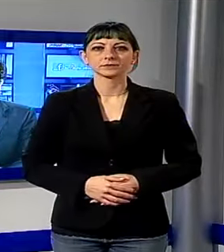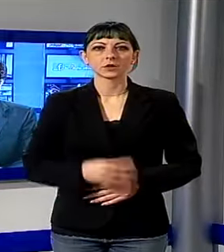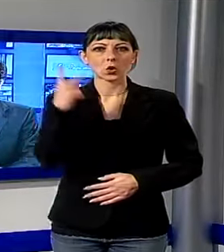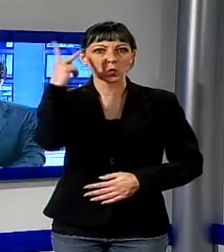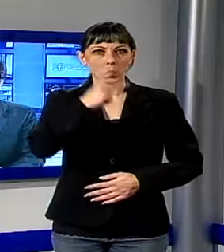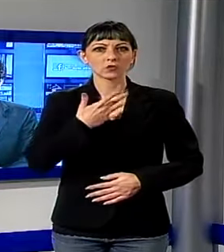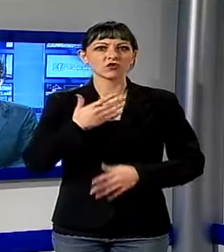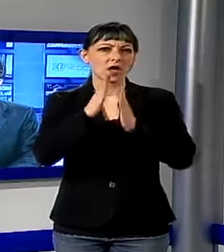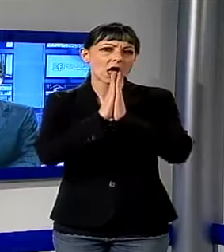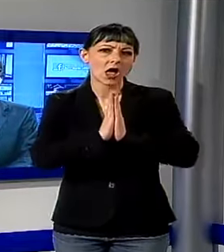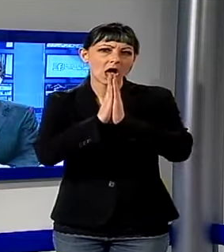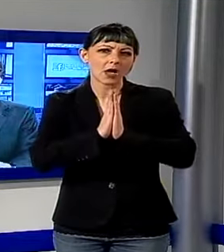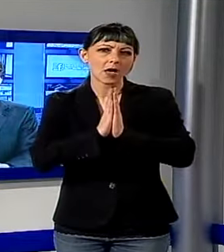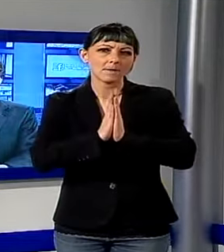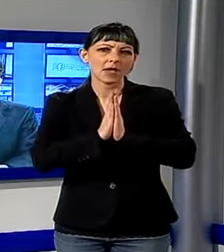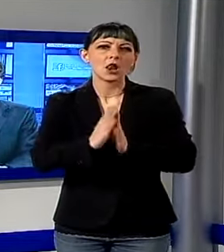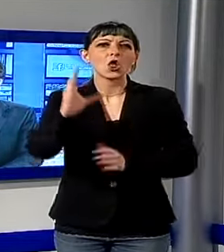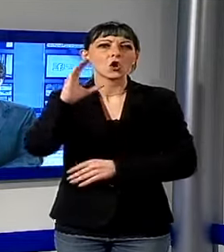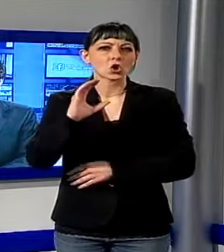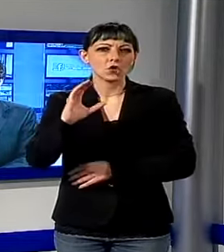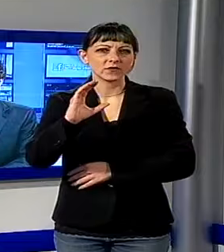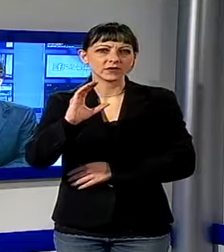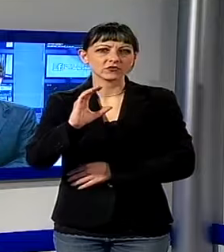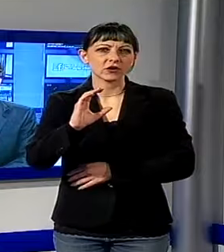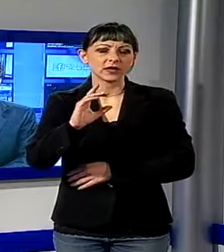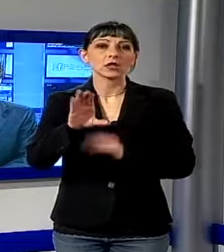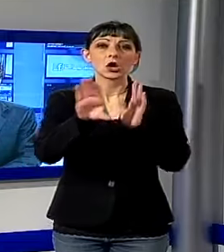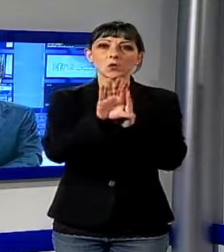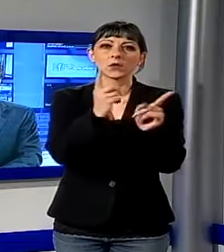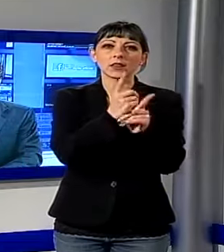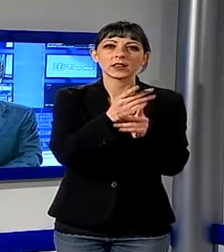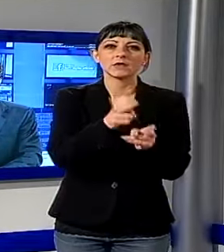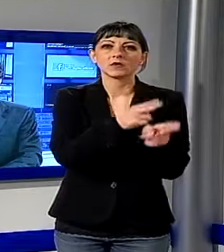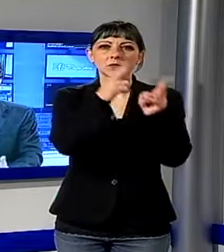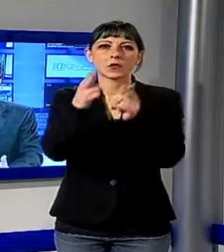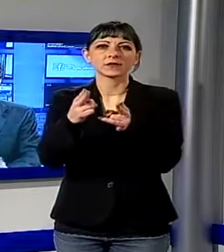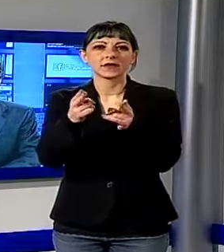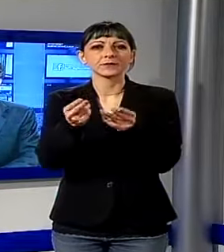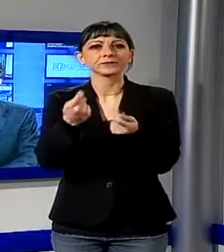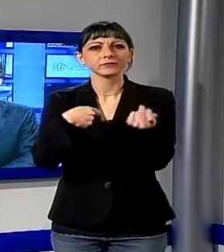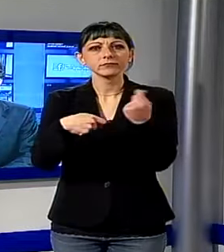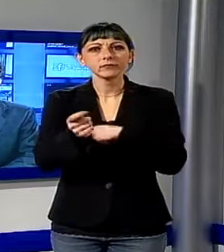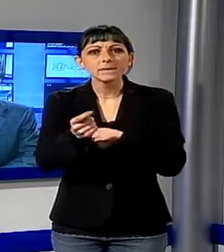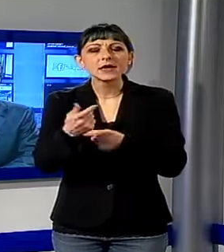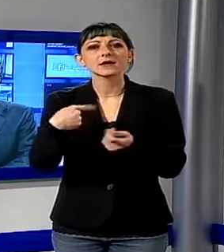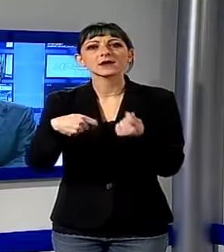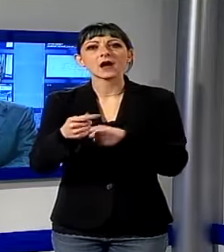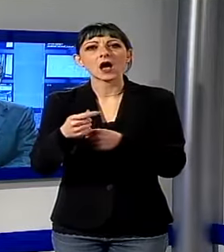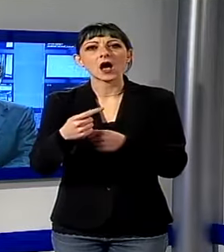della Confesiercenti al comune per spostare il mercato ambulante che una volta si trovava in piazza San Michele